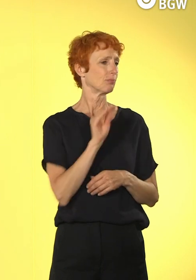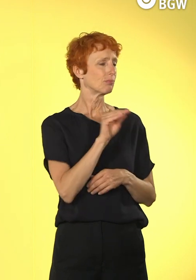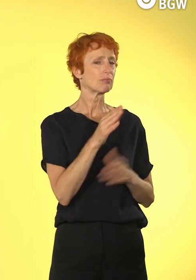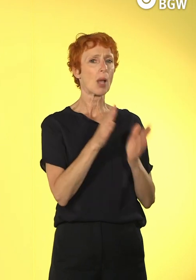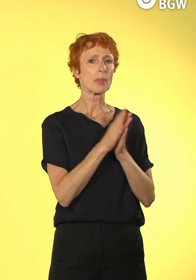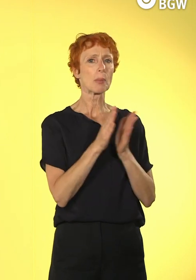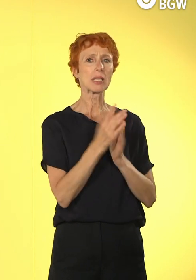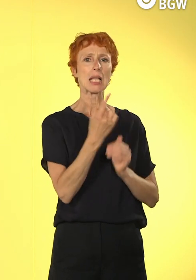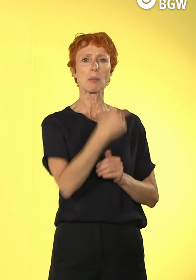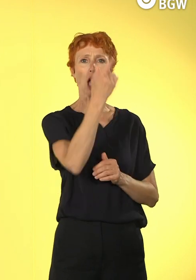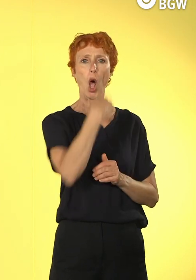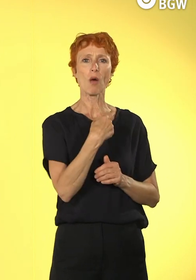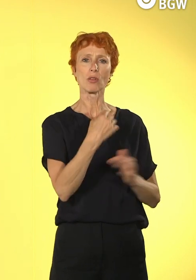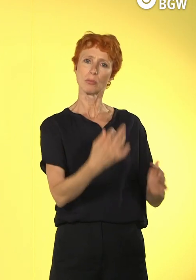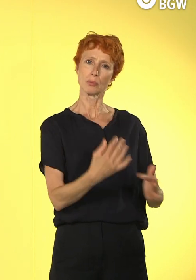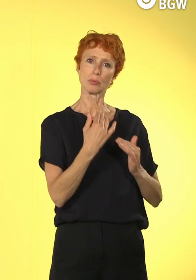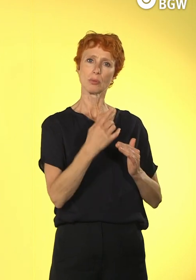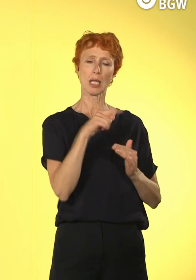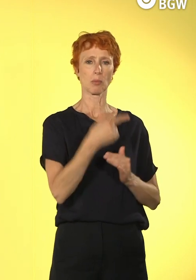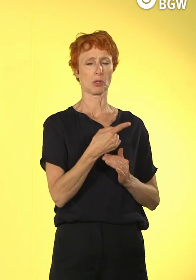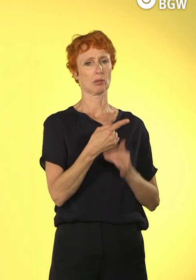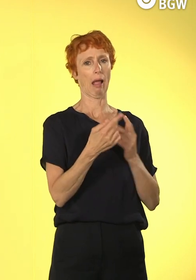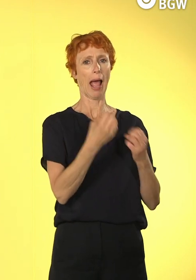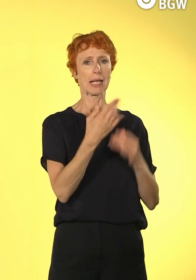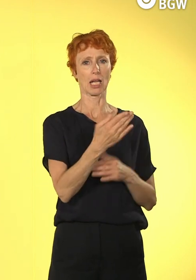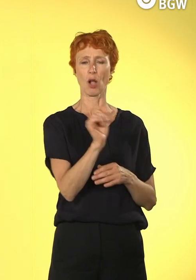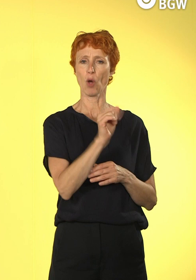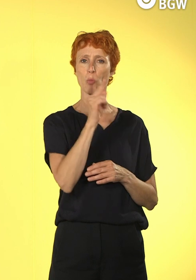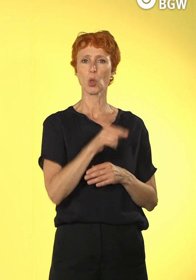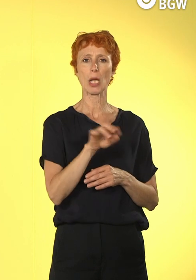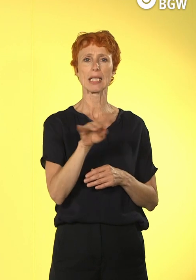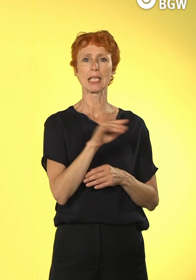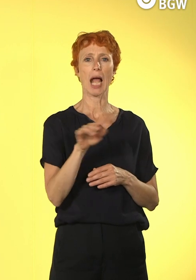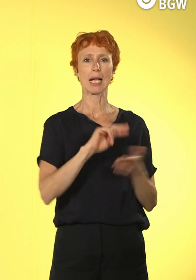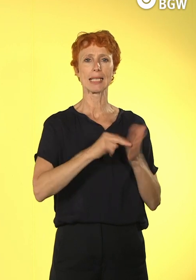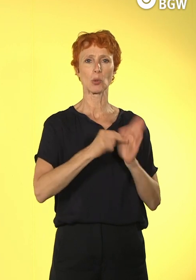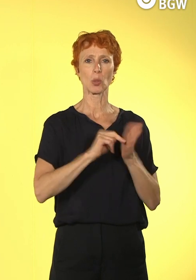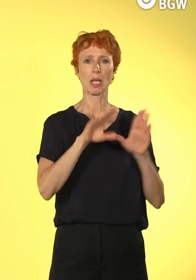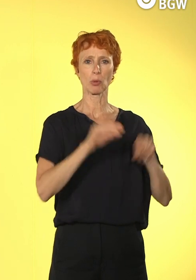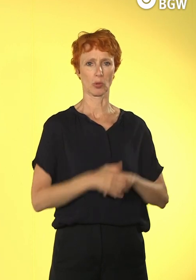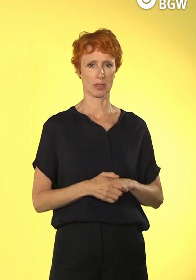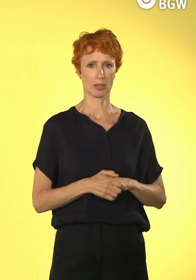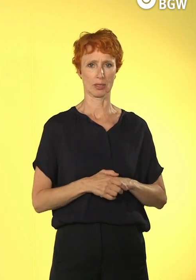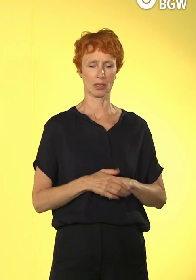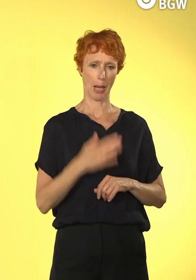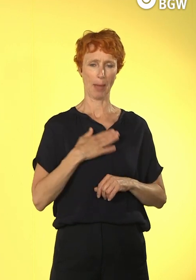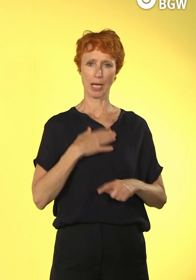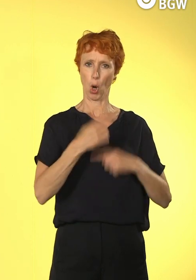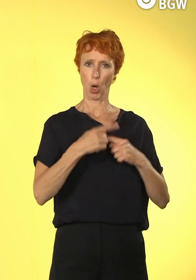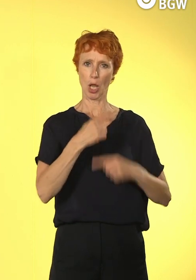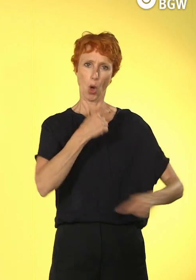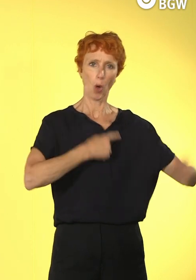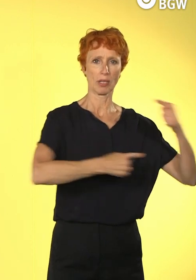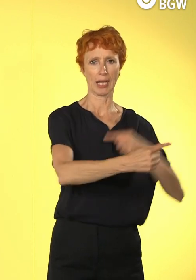dass ich mit digitalen Technologien arbeiten muss. Also sozusagen die Rolle ausgetauscht, dass ich nicht als Führungskraft die andere Person überzeuge, sondern